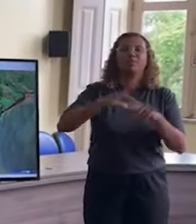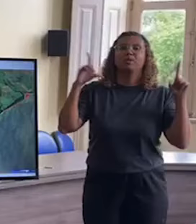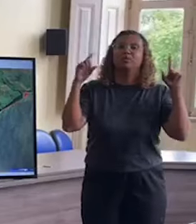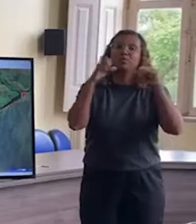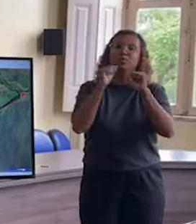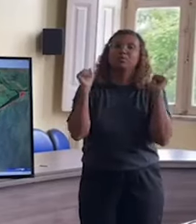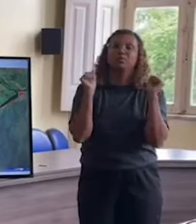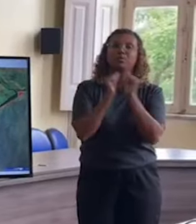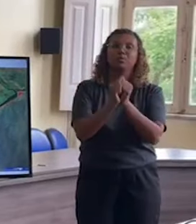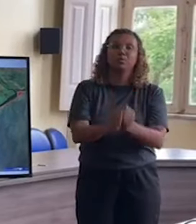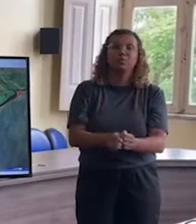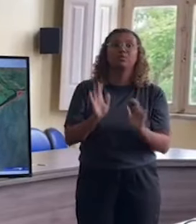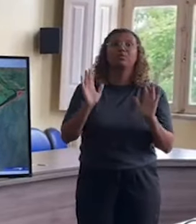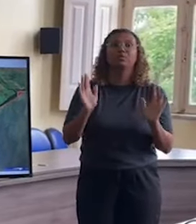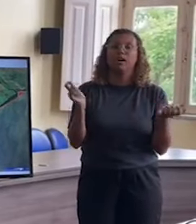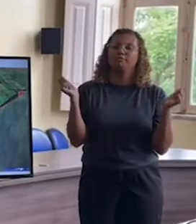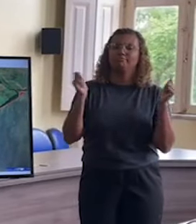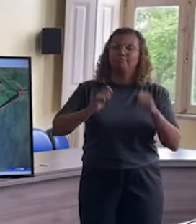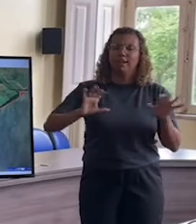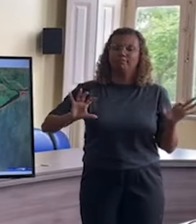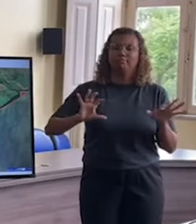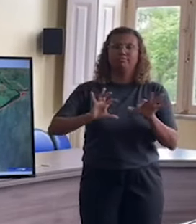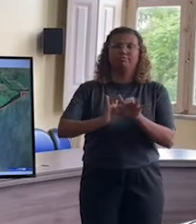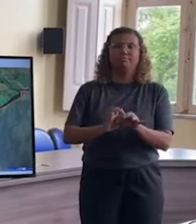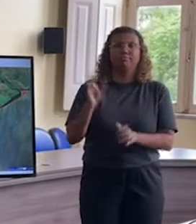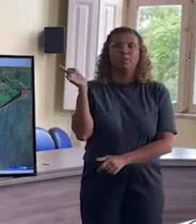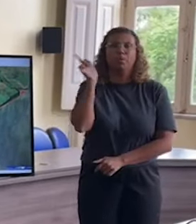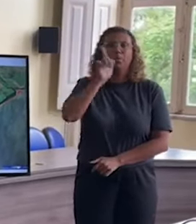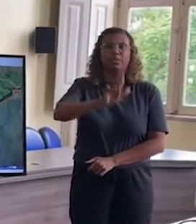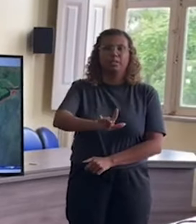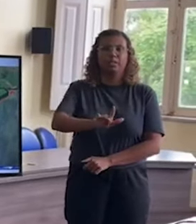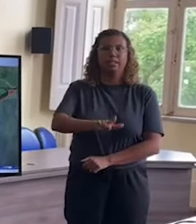juntos. A gente já mostrou que tem força e resiliência.